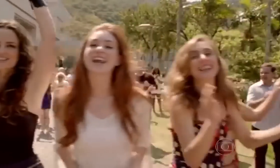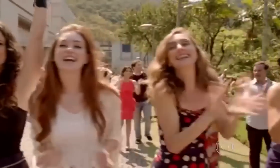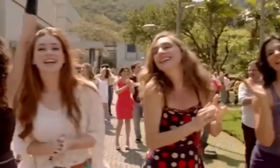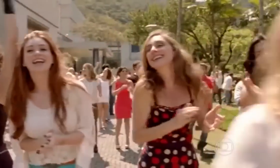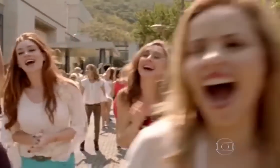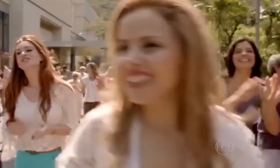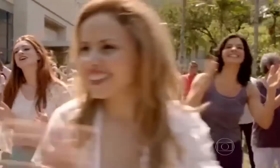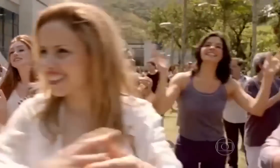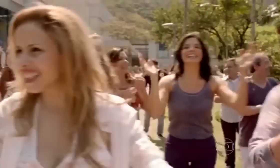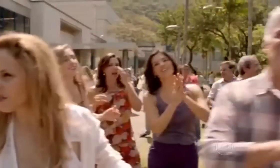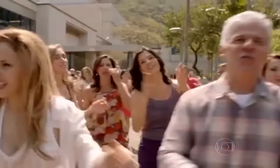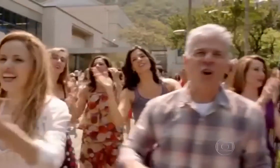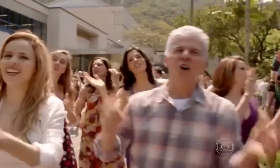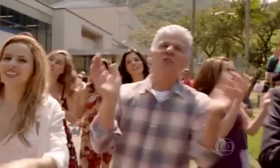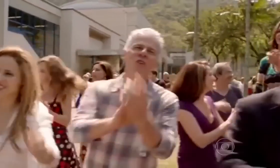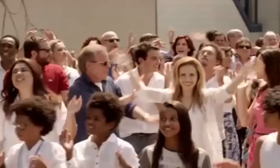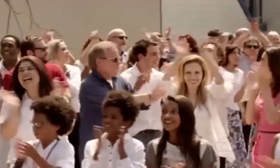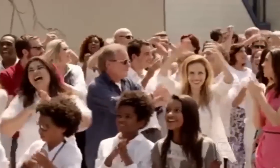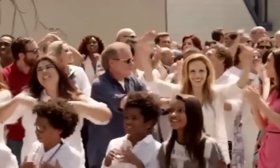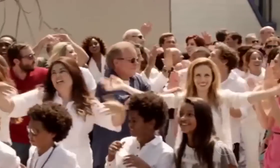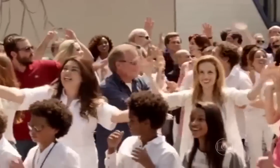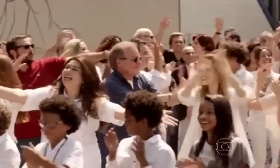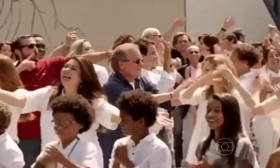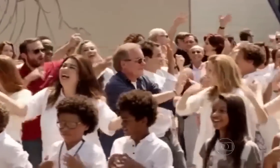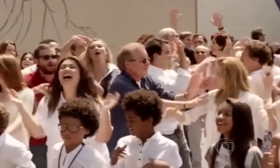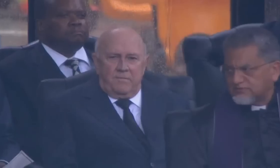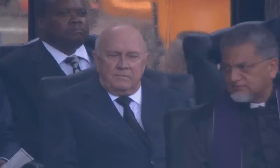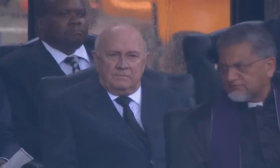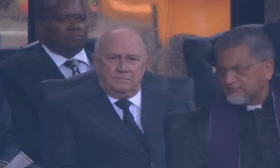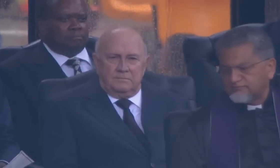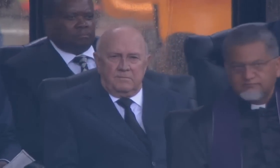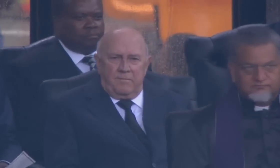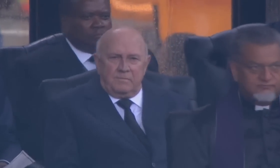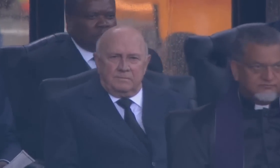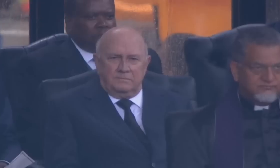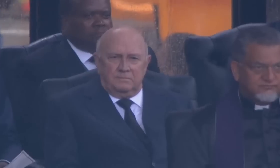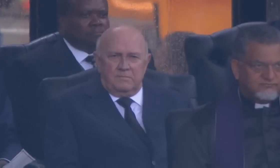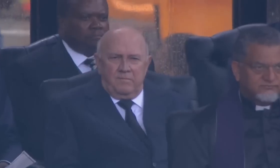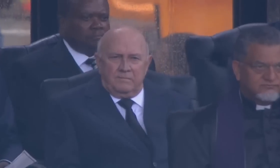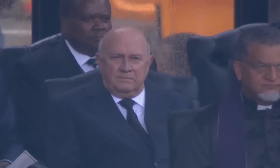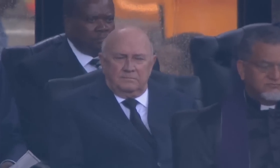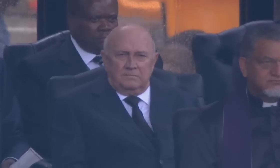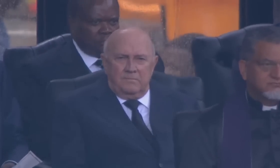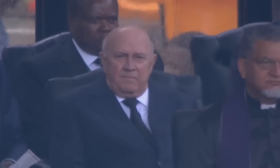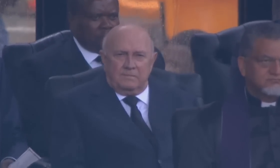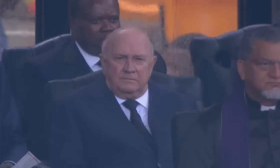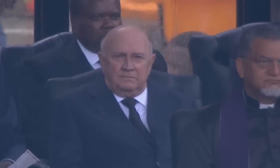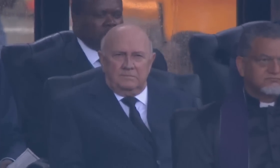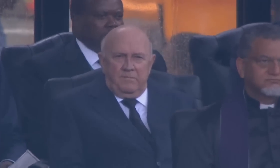alegrias serão de todos É só querer, de quem nossos sonhos serão verdade O